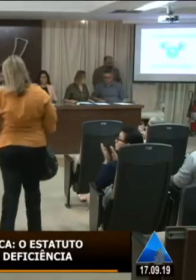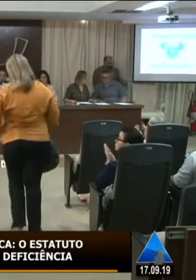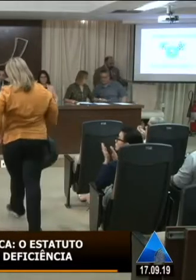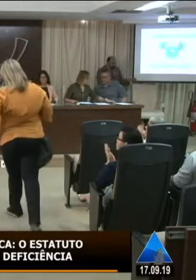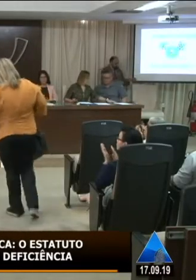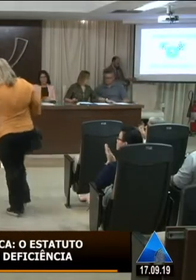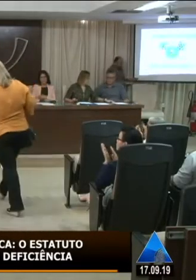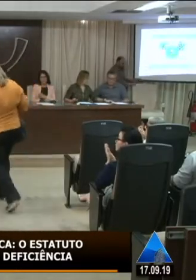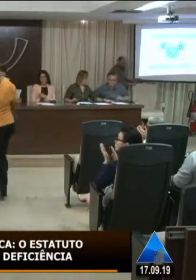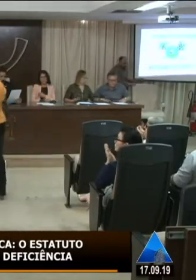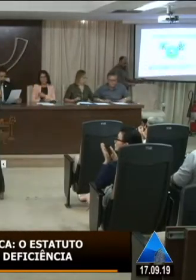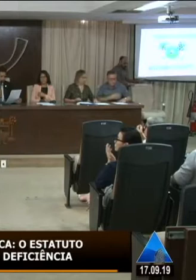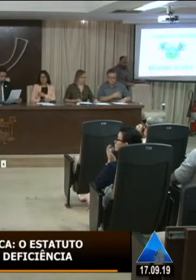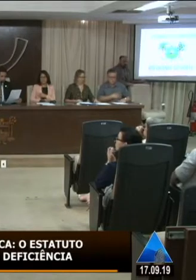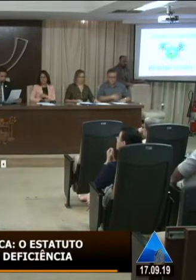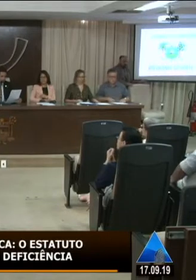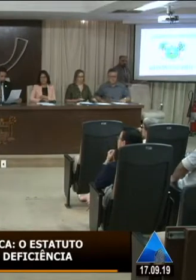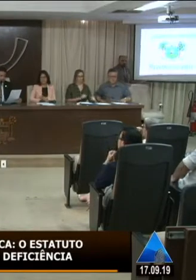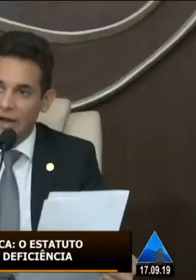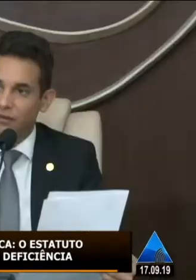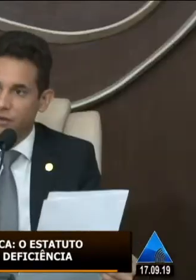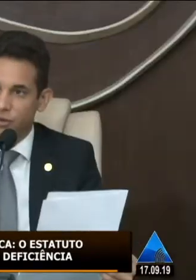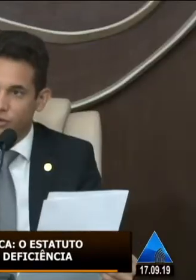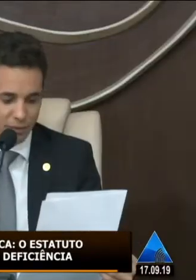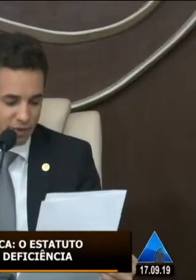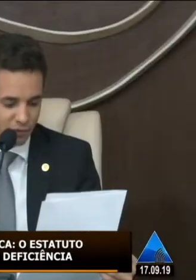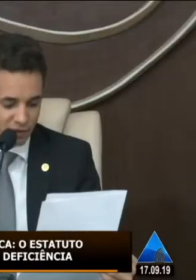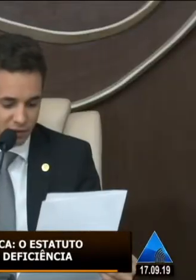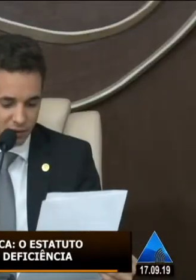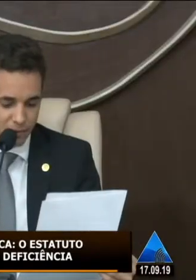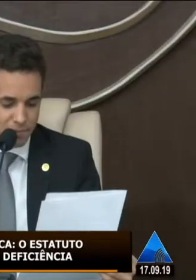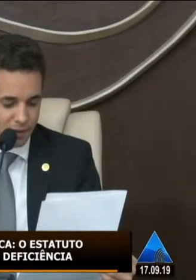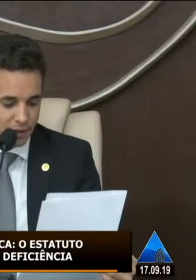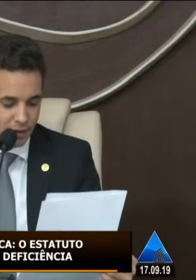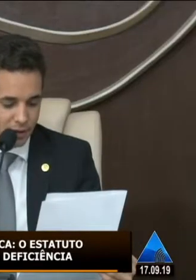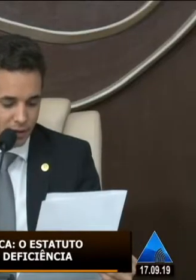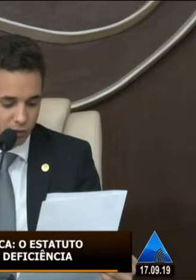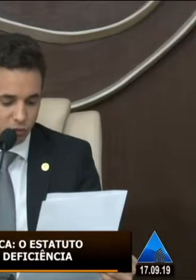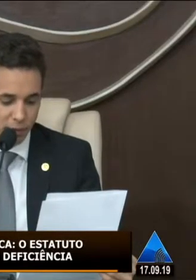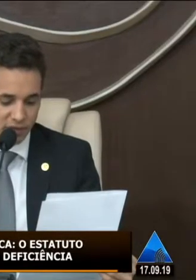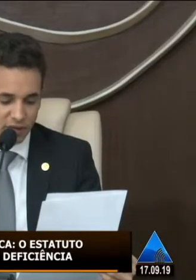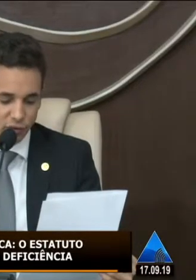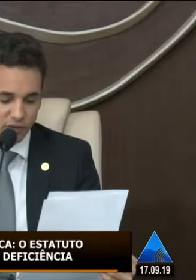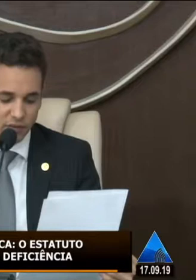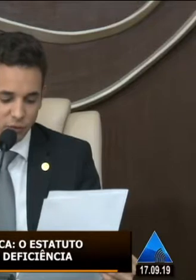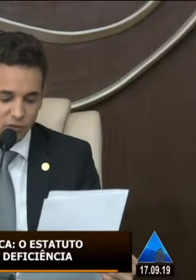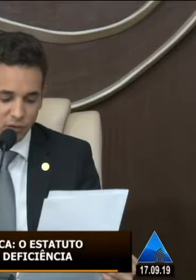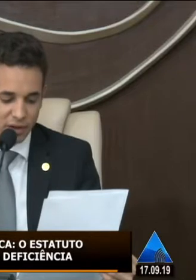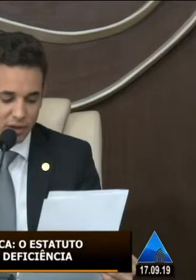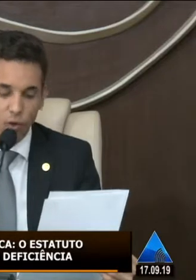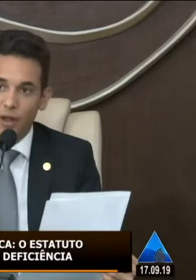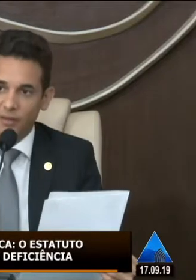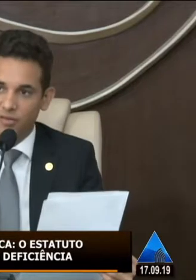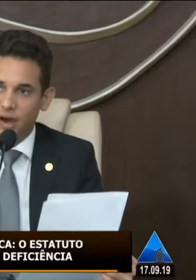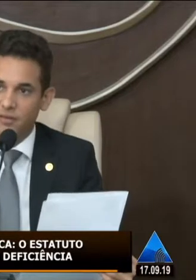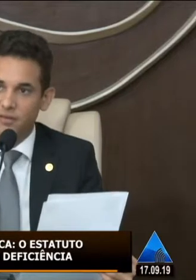Estamos ainda aguardando aqui a chegada, se já tiveram chegado, me avizem. O presidente da Associação dos CERCOS